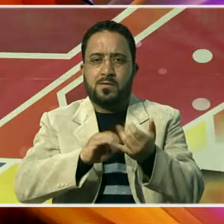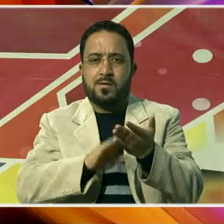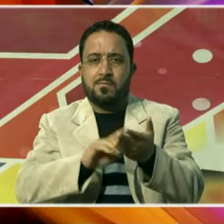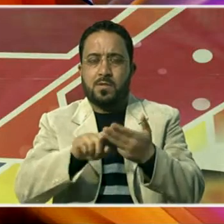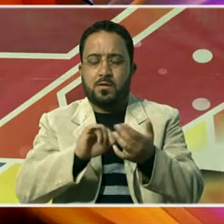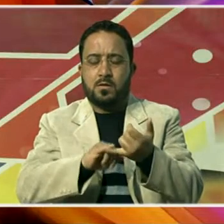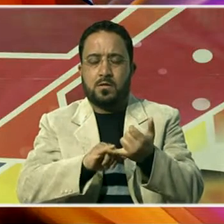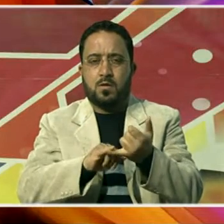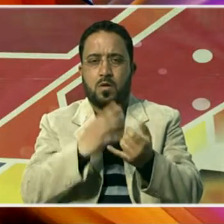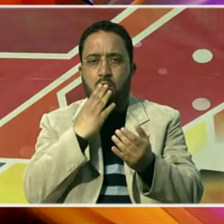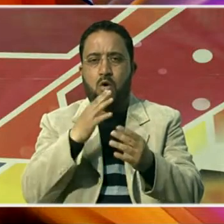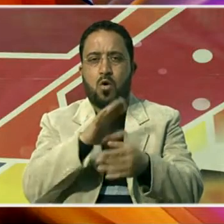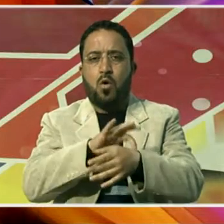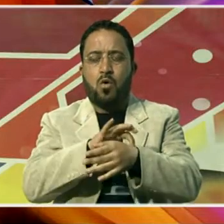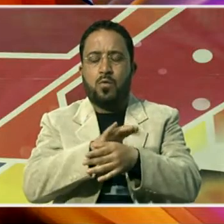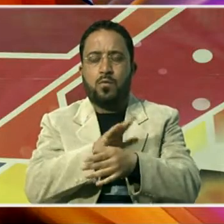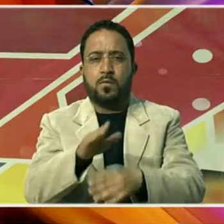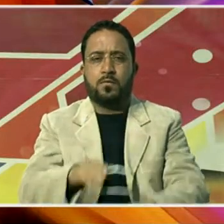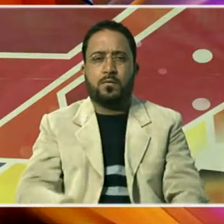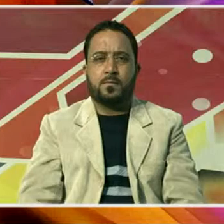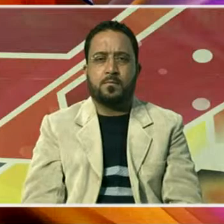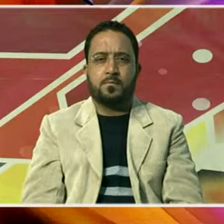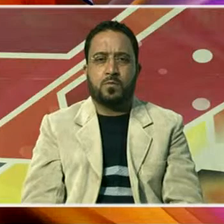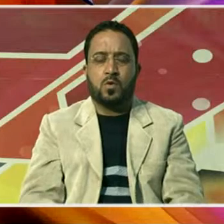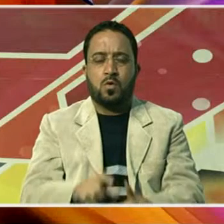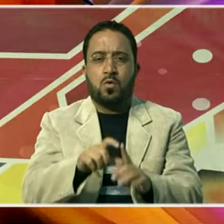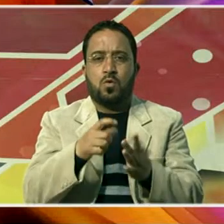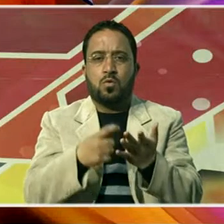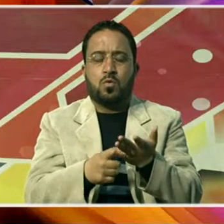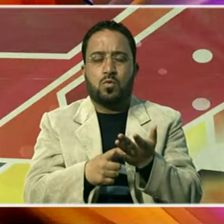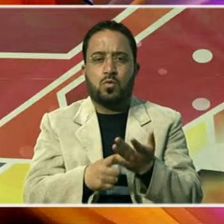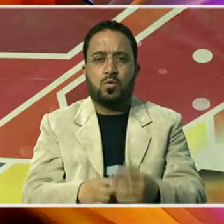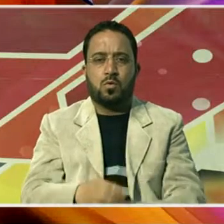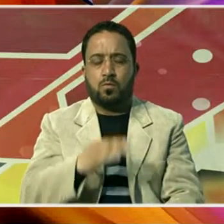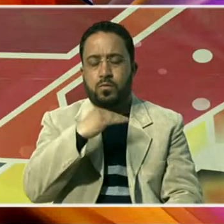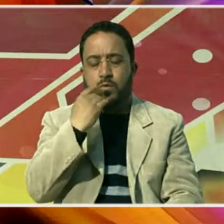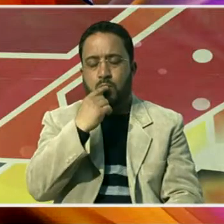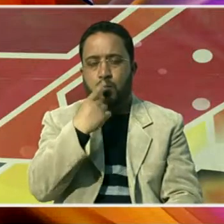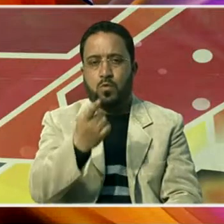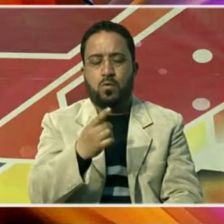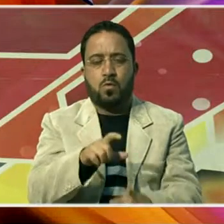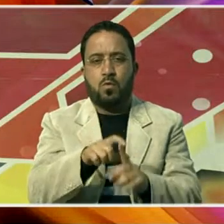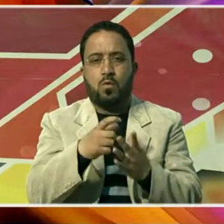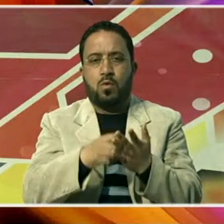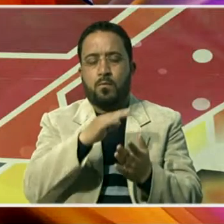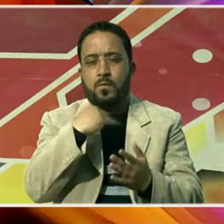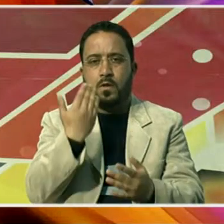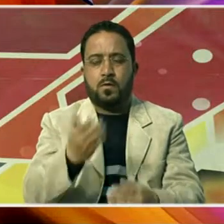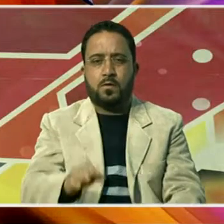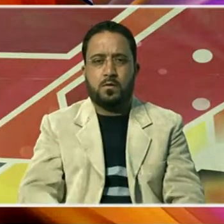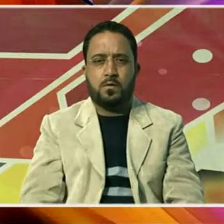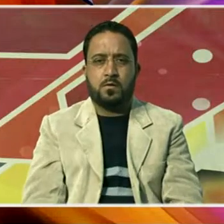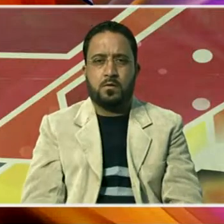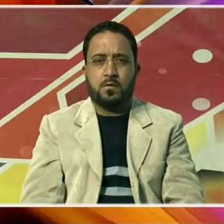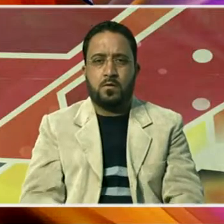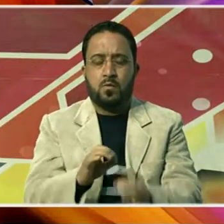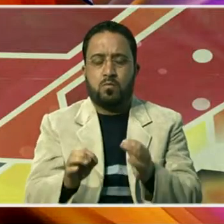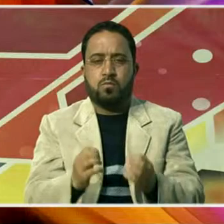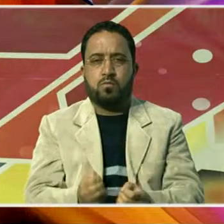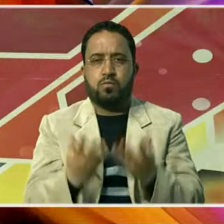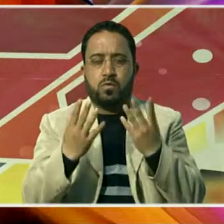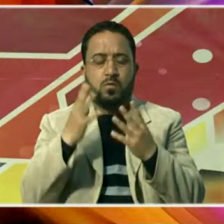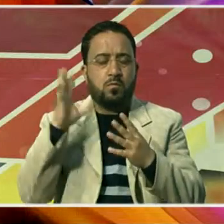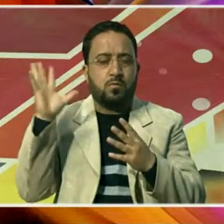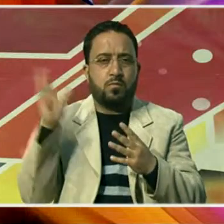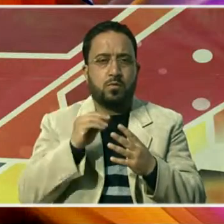ہسپتال پہنچایا گیا تاہم ڈاکٹروں نے انہیں مردہ قرار دیا آگ کی وجوہات کا پتہ